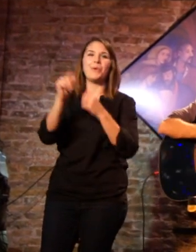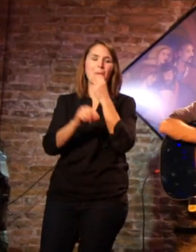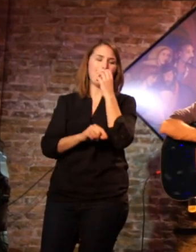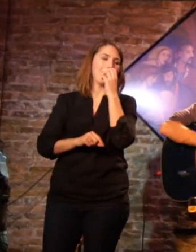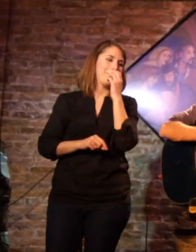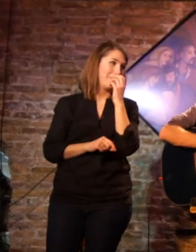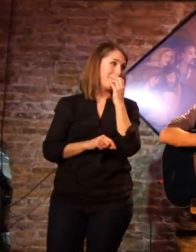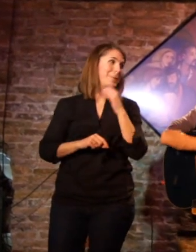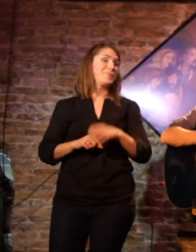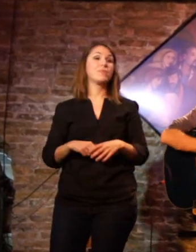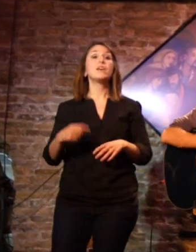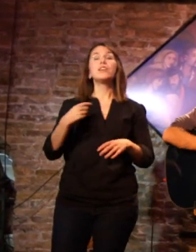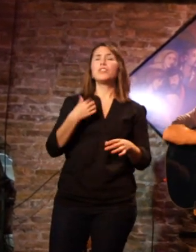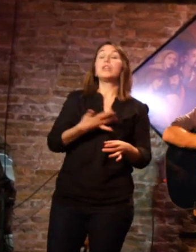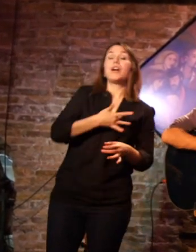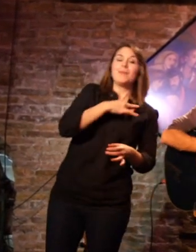Bueno, romántico.